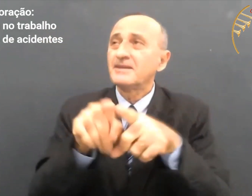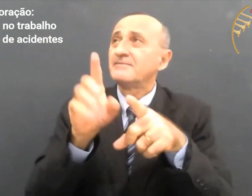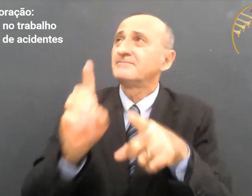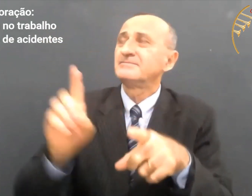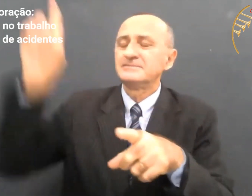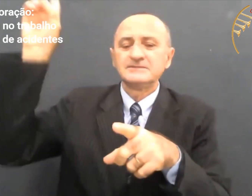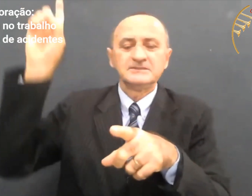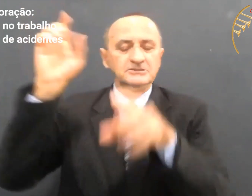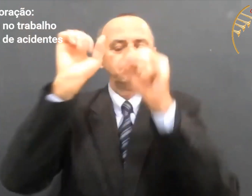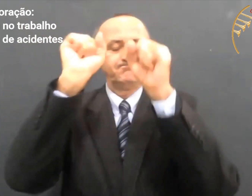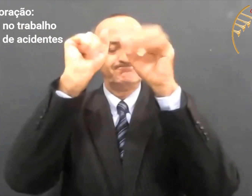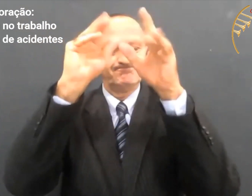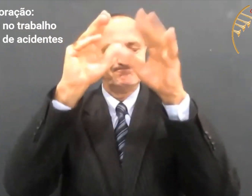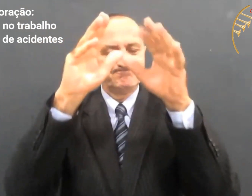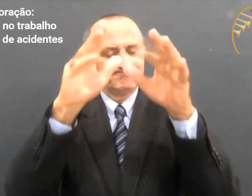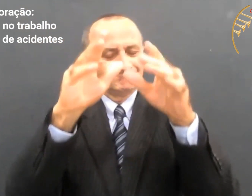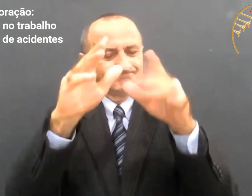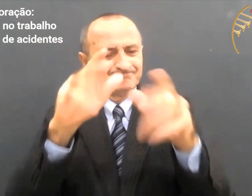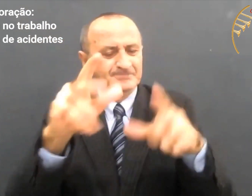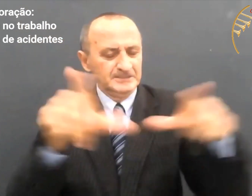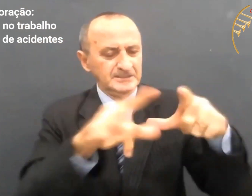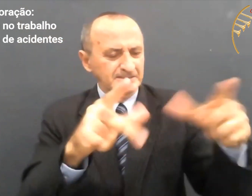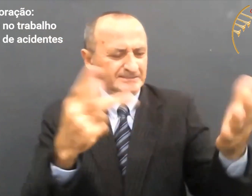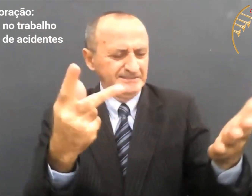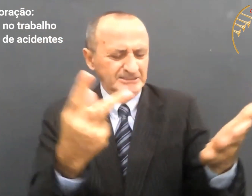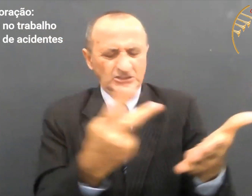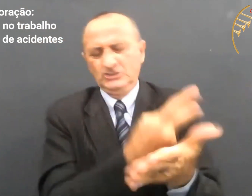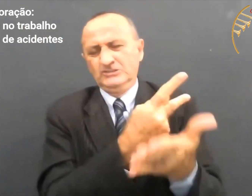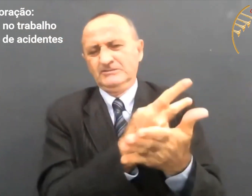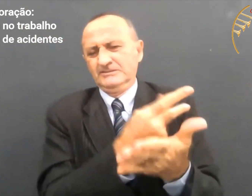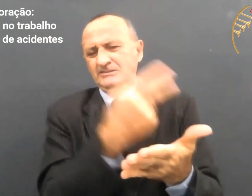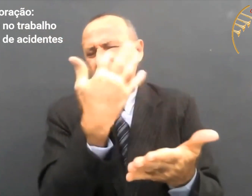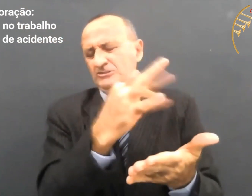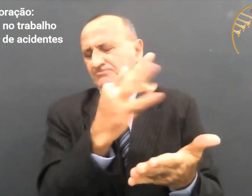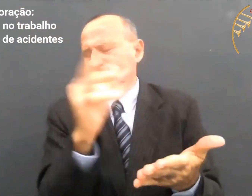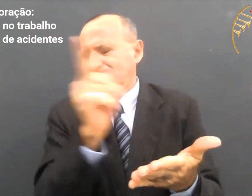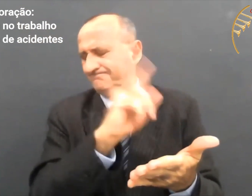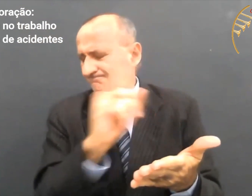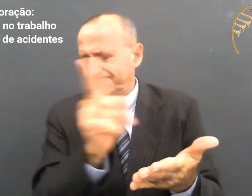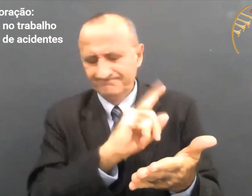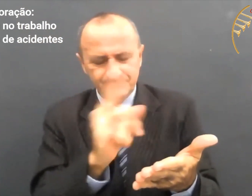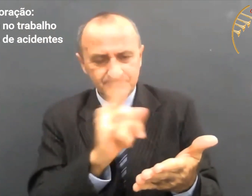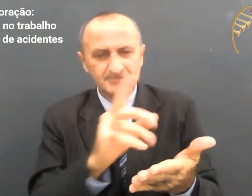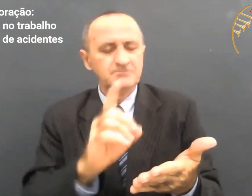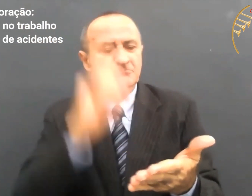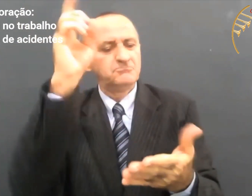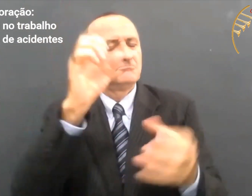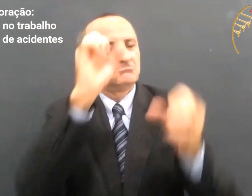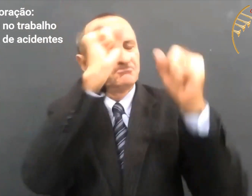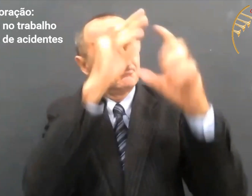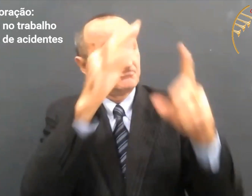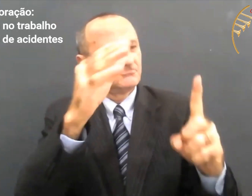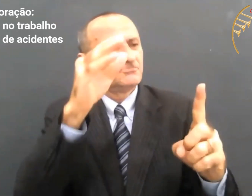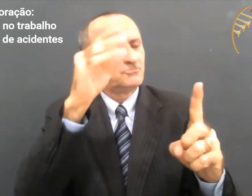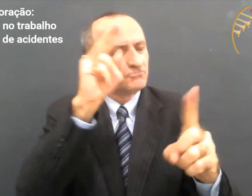Também um motivo é que Deus abençoe e livre de acidentes de trabalhos,